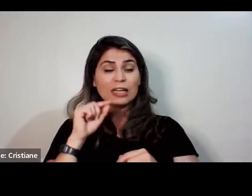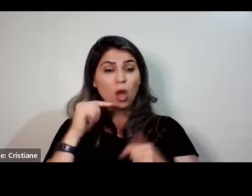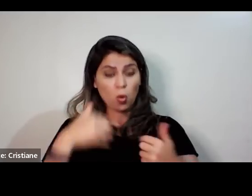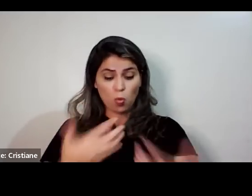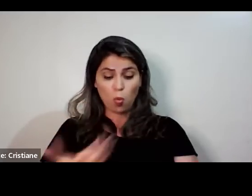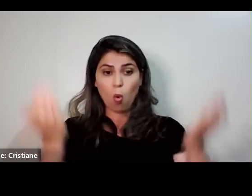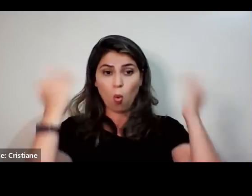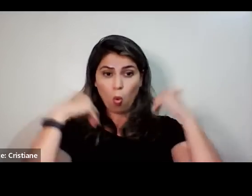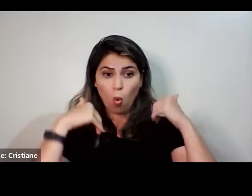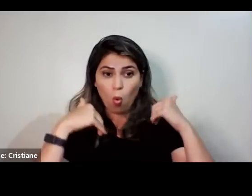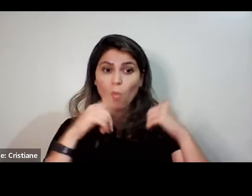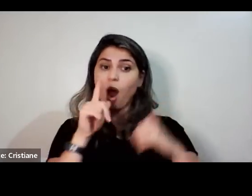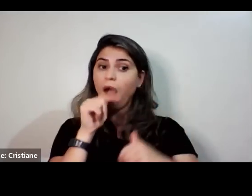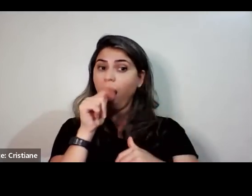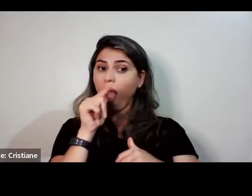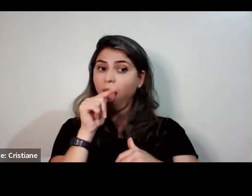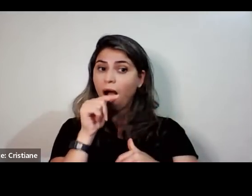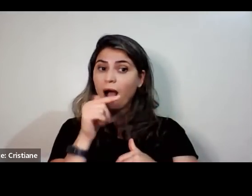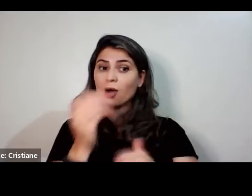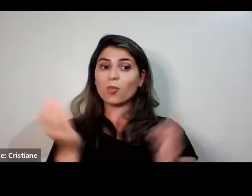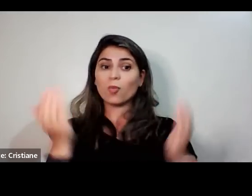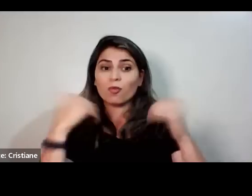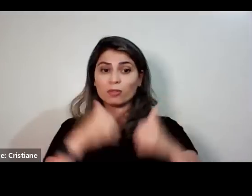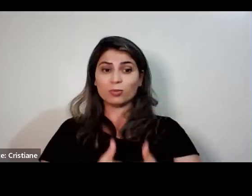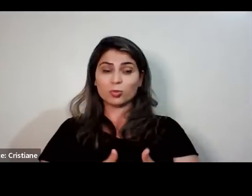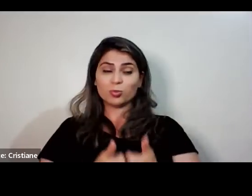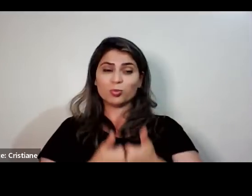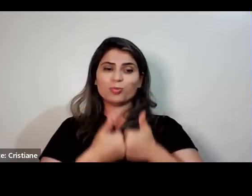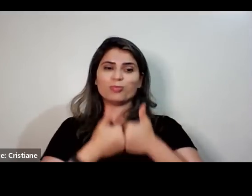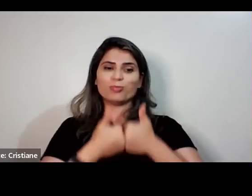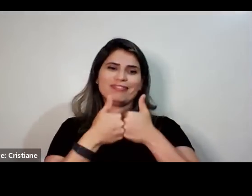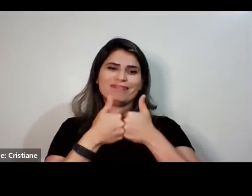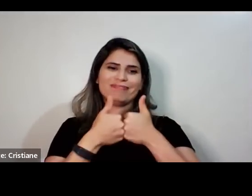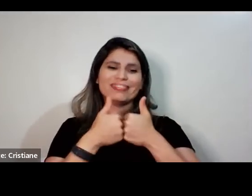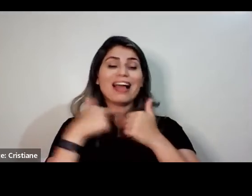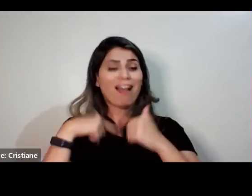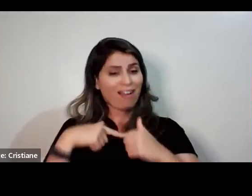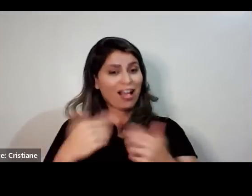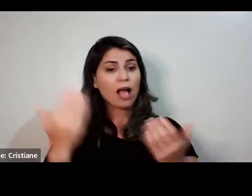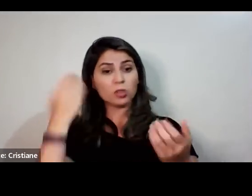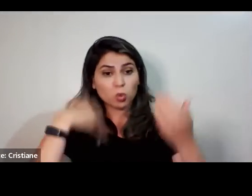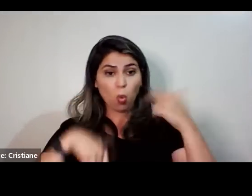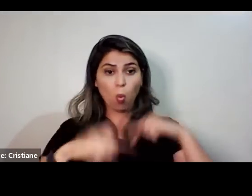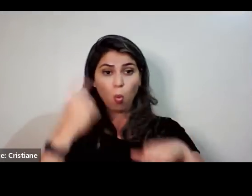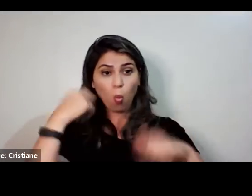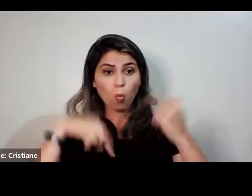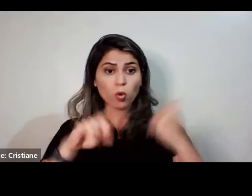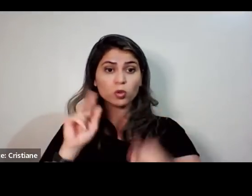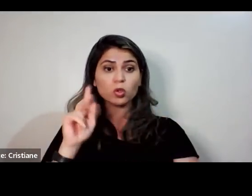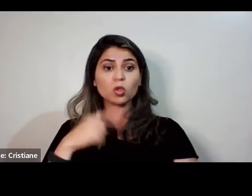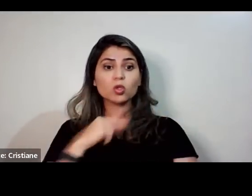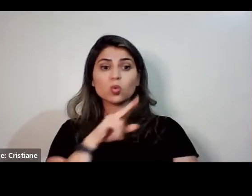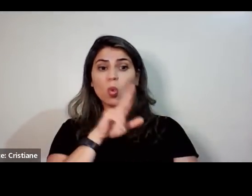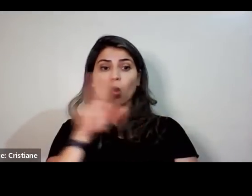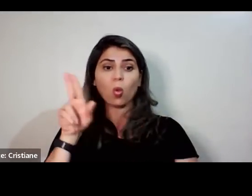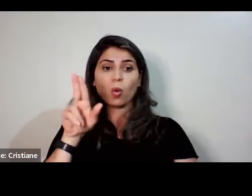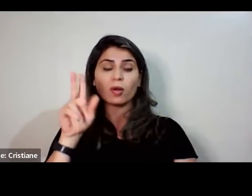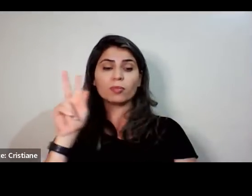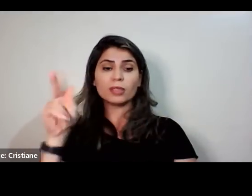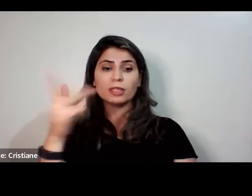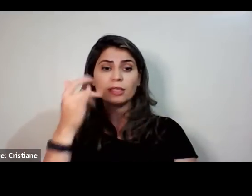hidratado. Chama imunoglobulina. imunoglobulina é o principal anticorpo do seu sistema de defesa.